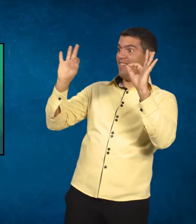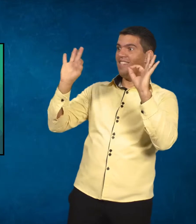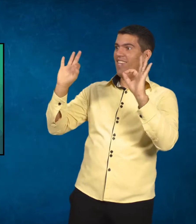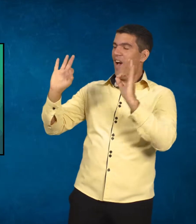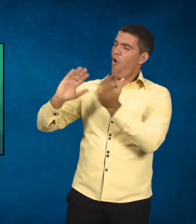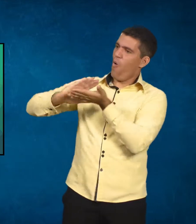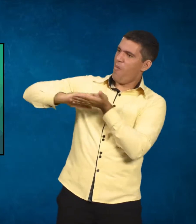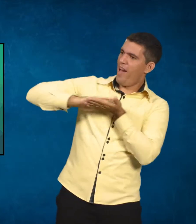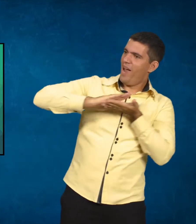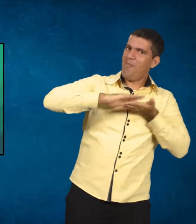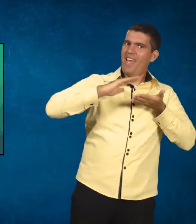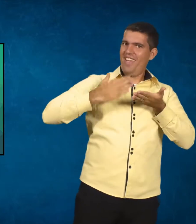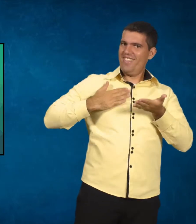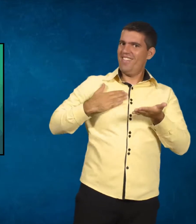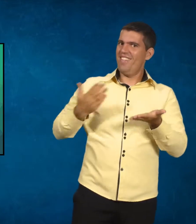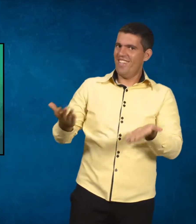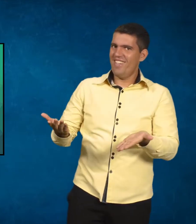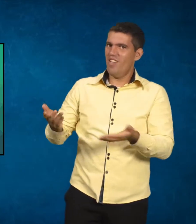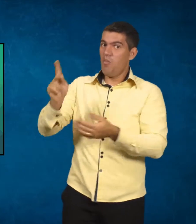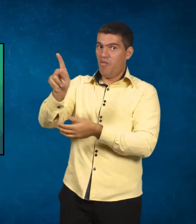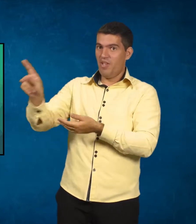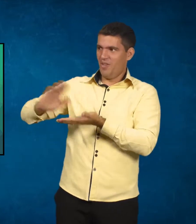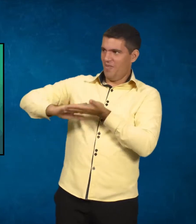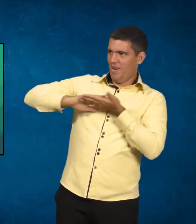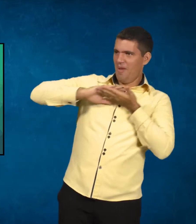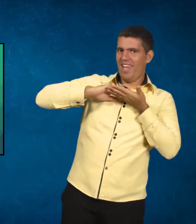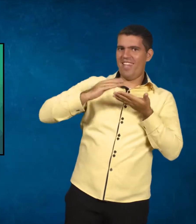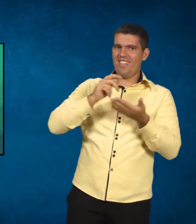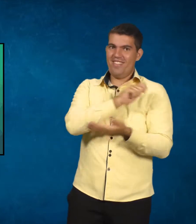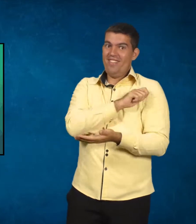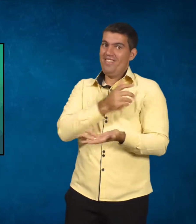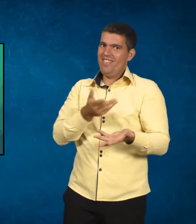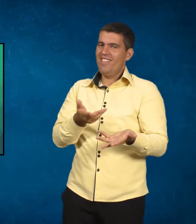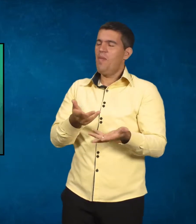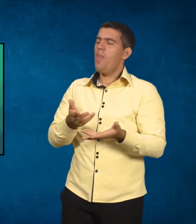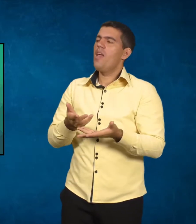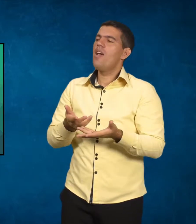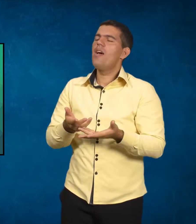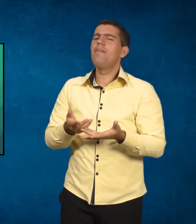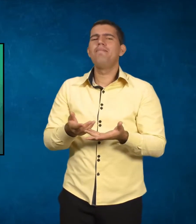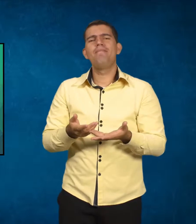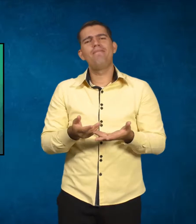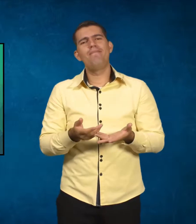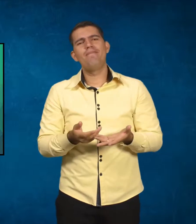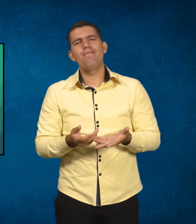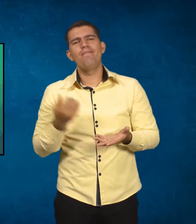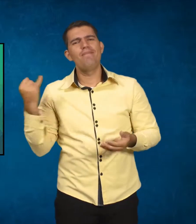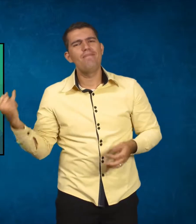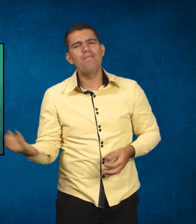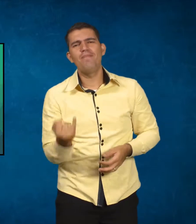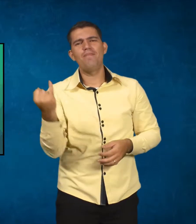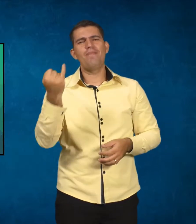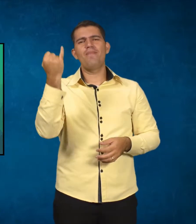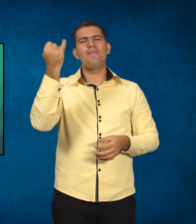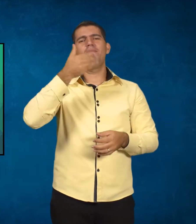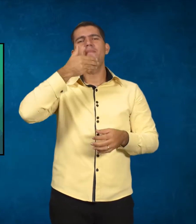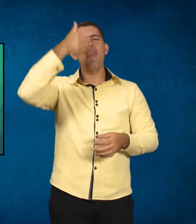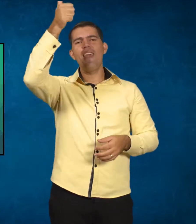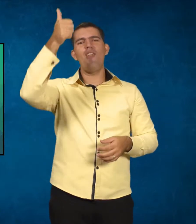um elogio que o professor faz, o ideal é que a aprendizagem não seja marcada por